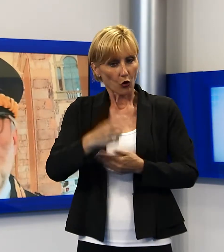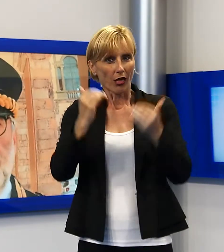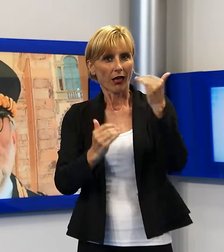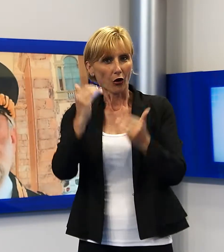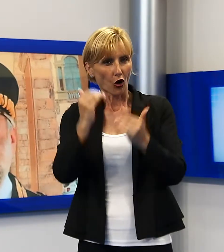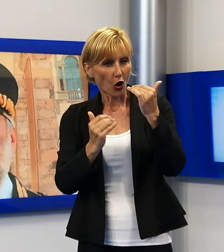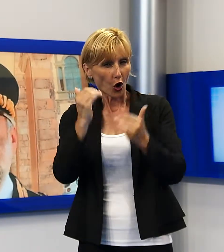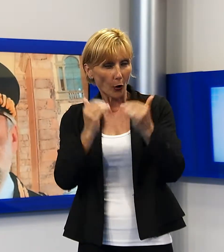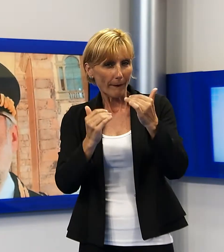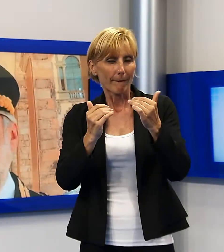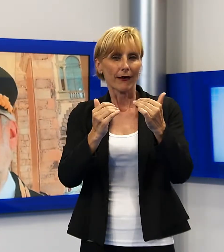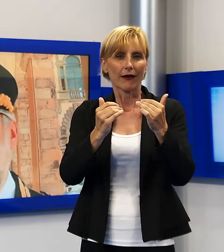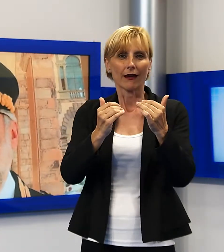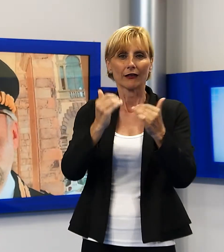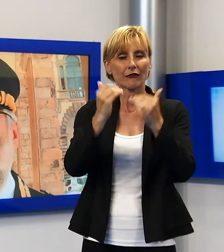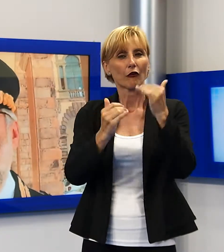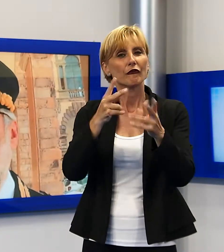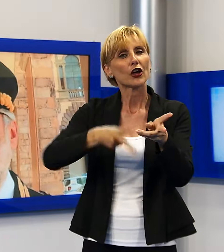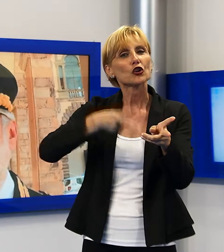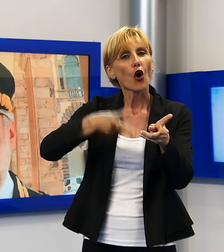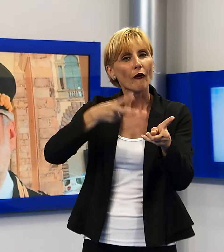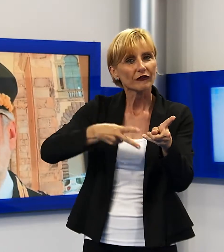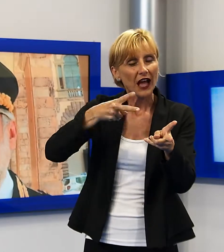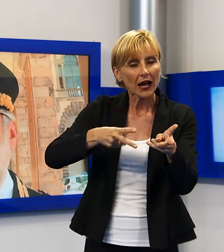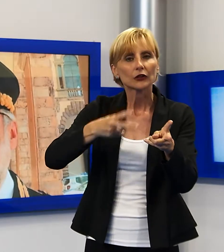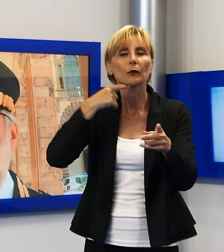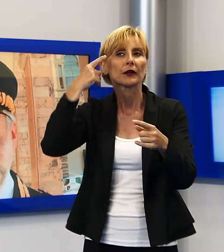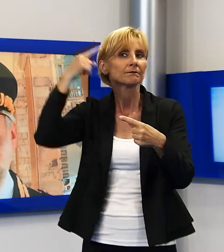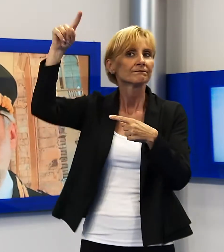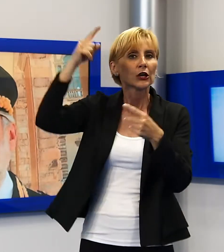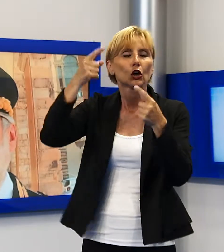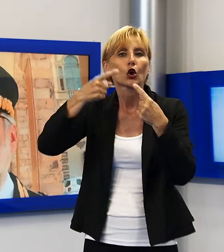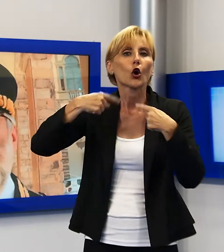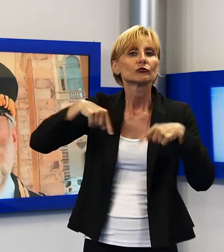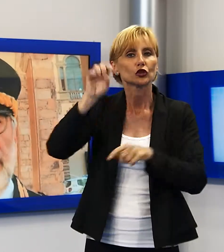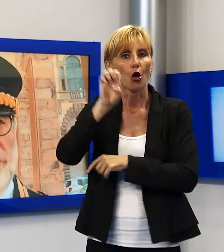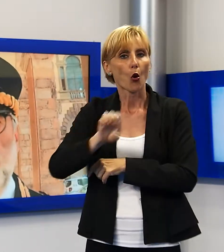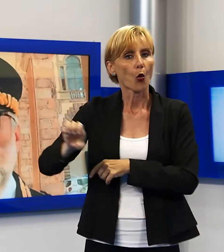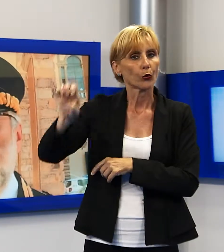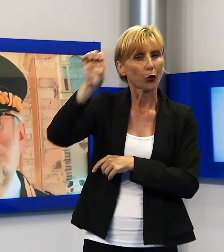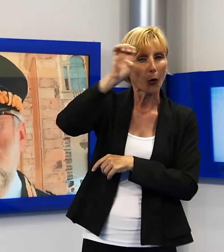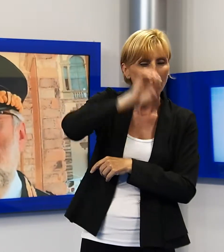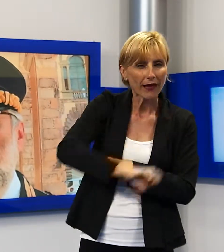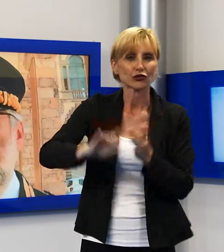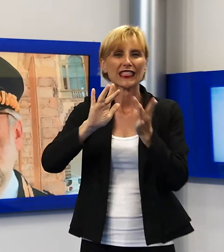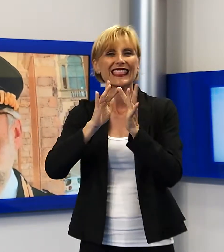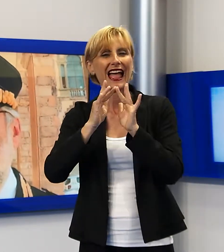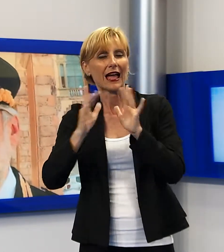che si svolge a livello addirittura di Commissione europea e di una serie di network che si occupano di safety più che di